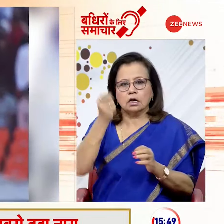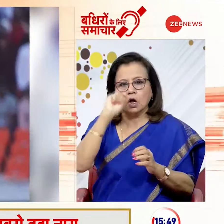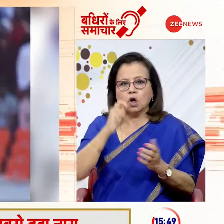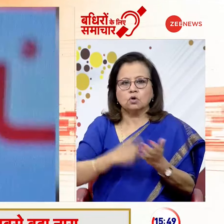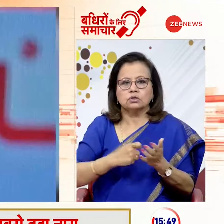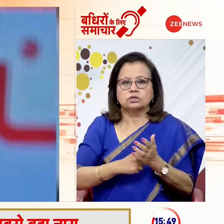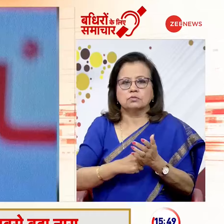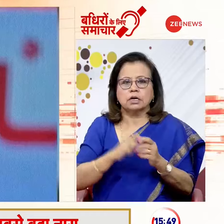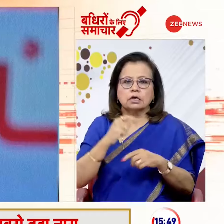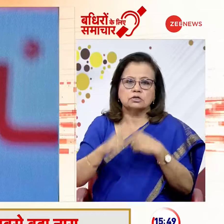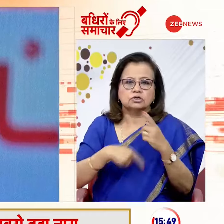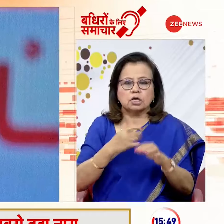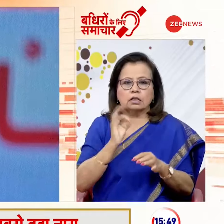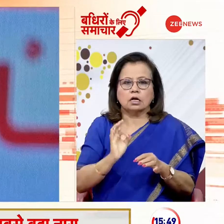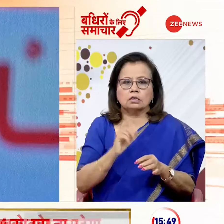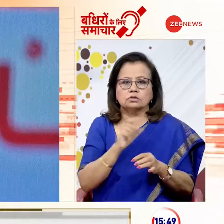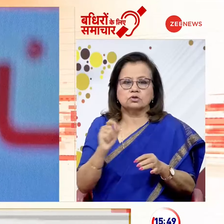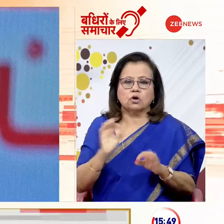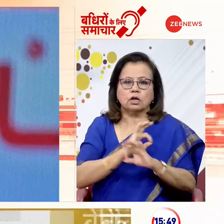रोहित शर्मा ने भी शांदार शतक लगाया